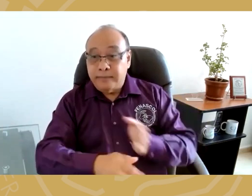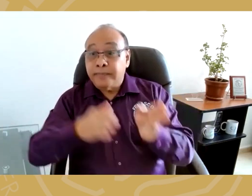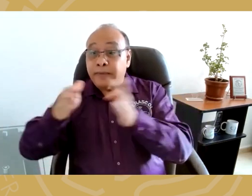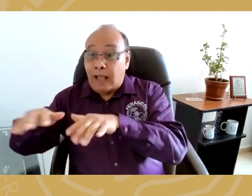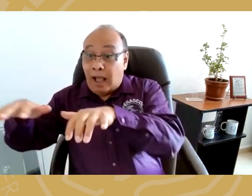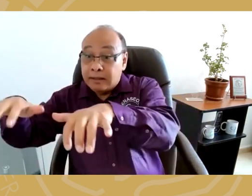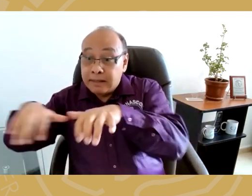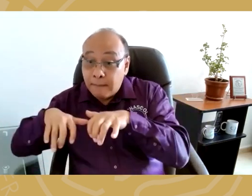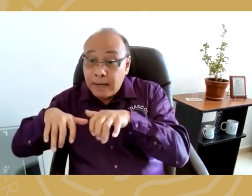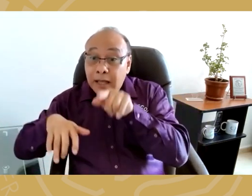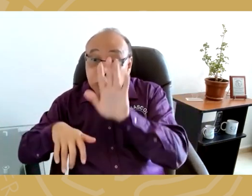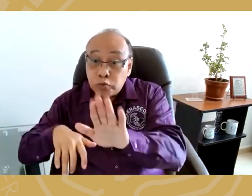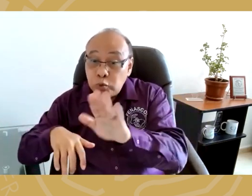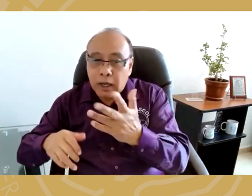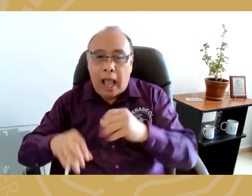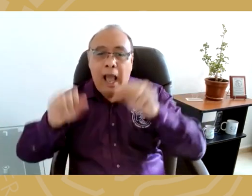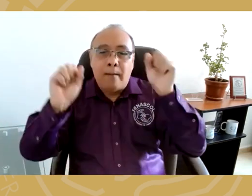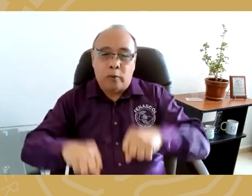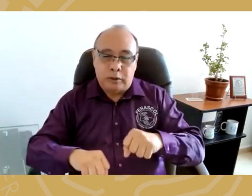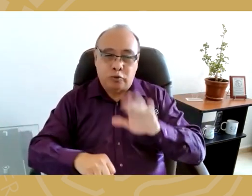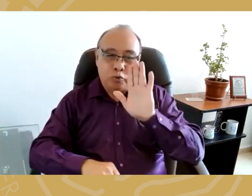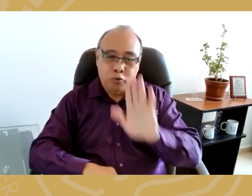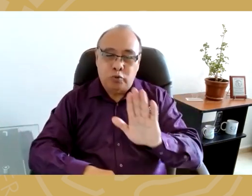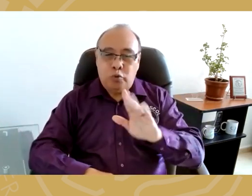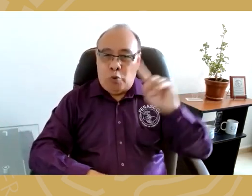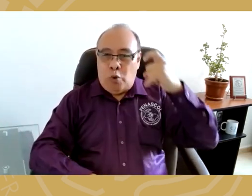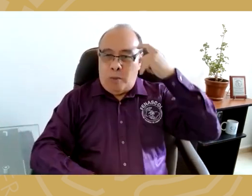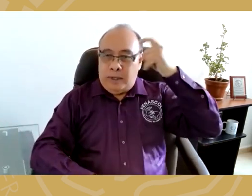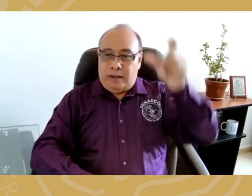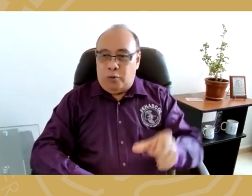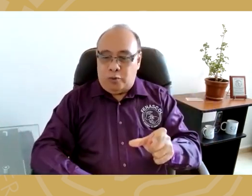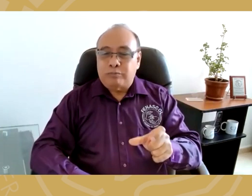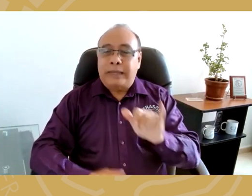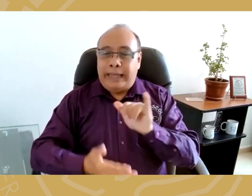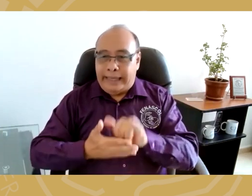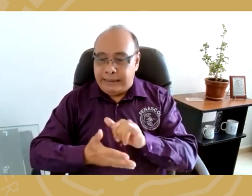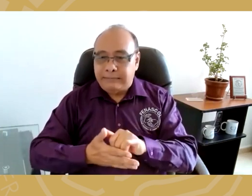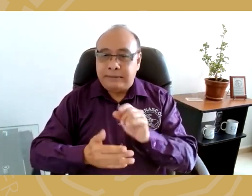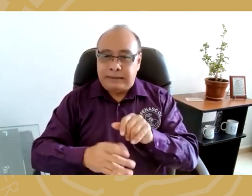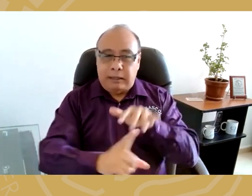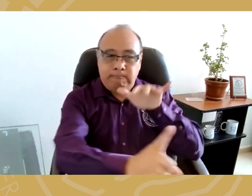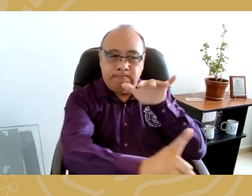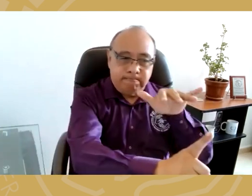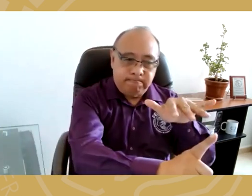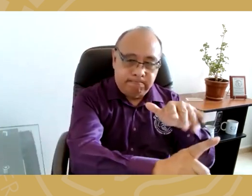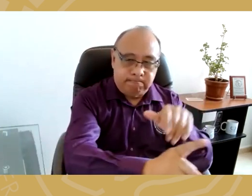aprueba el plan de alcaldes y ante la asamblea que aprueba el plan de gobernadores. Es allí donde haremos